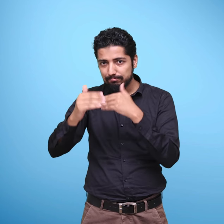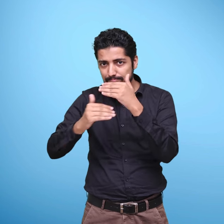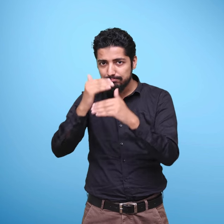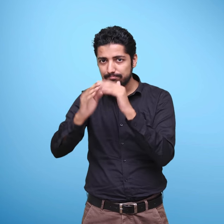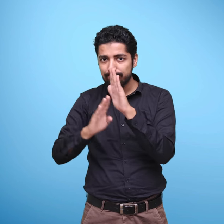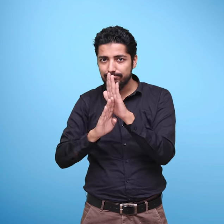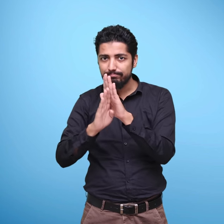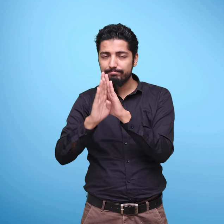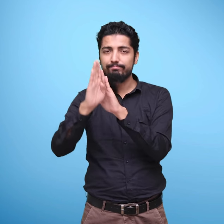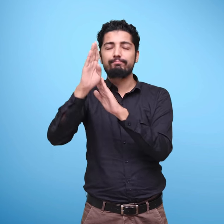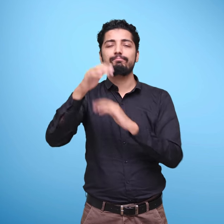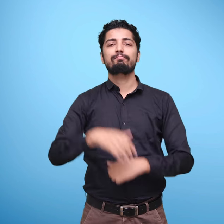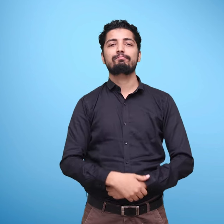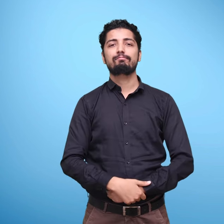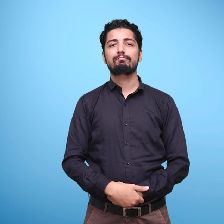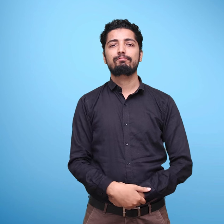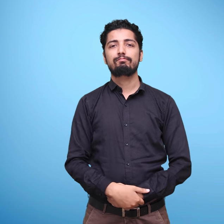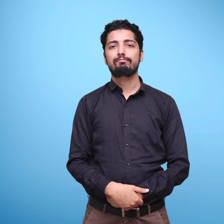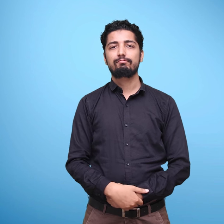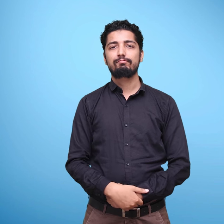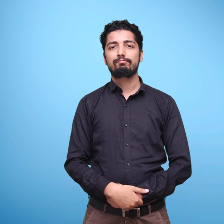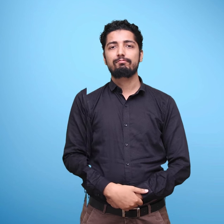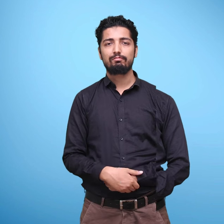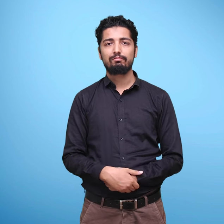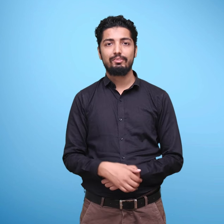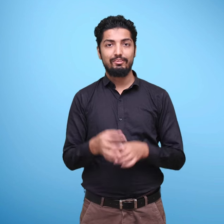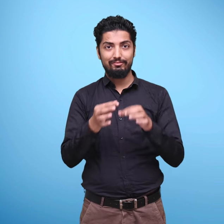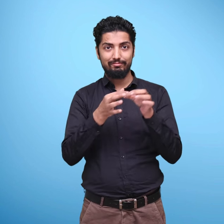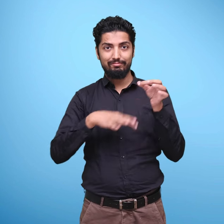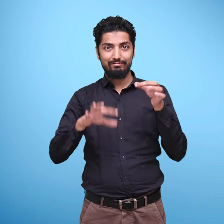अनुकूलन की संभावना भी उपलब्ध कराती है।